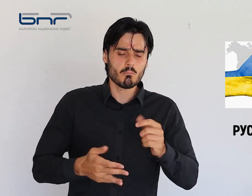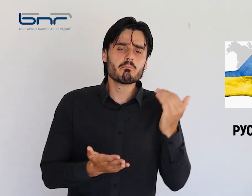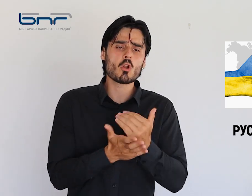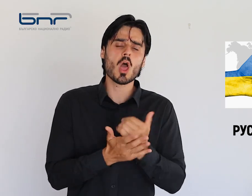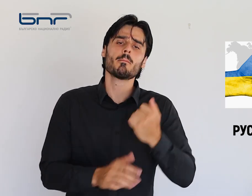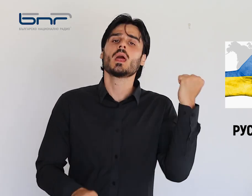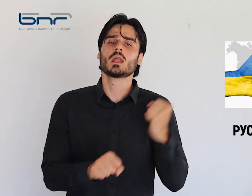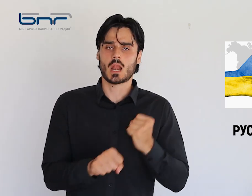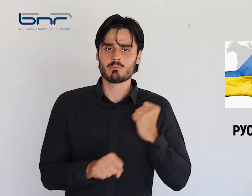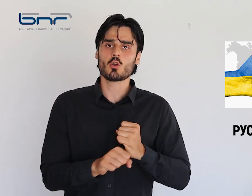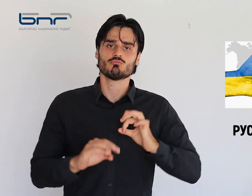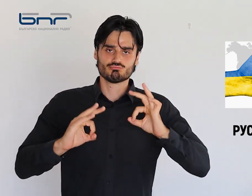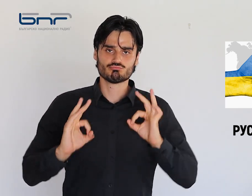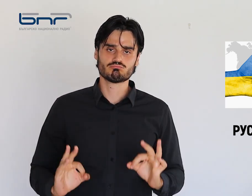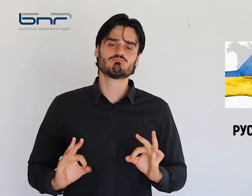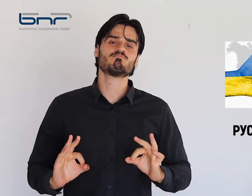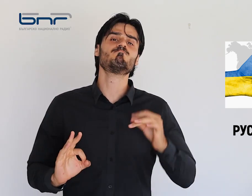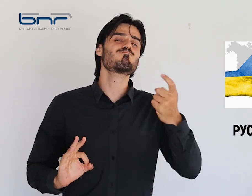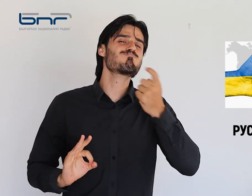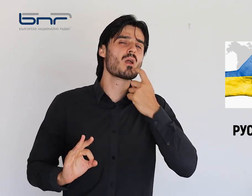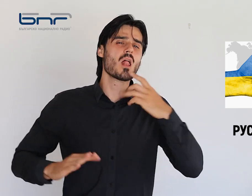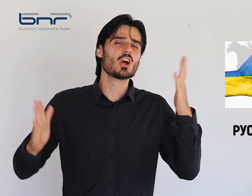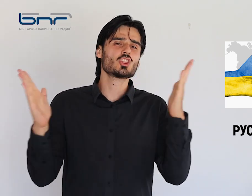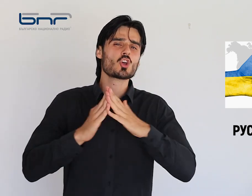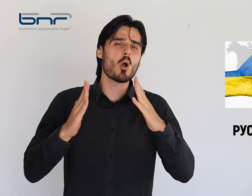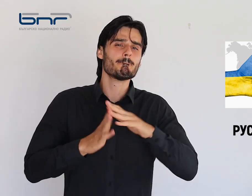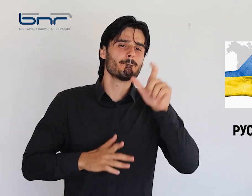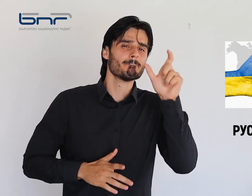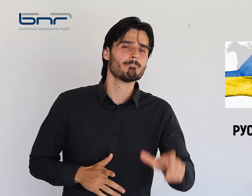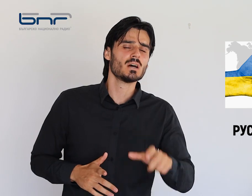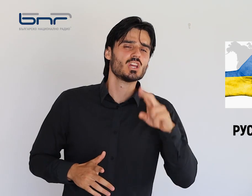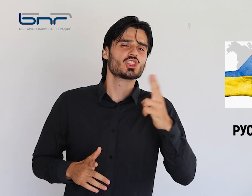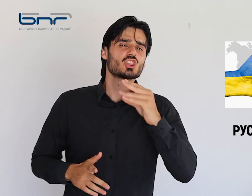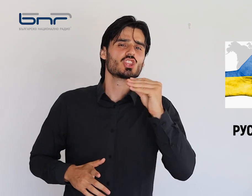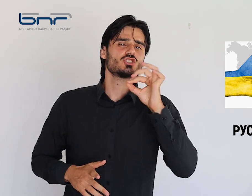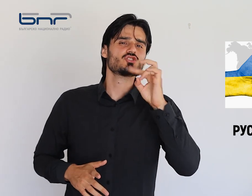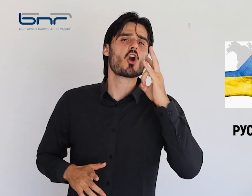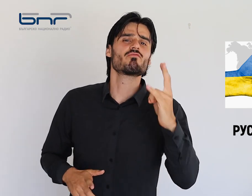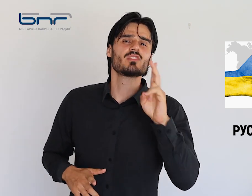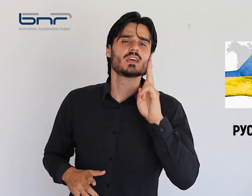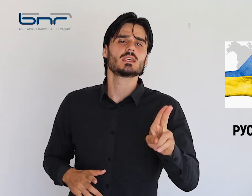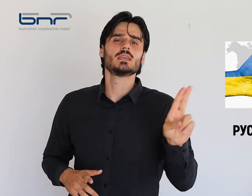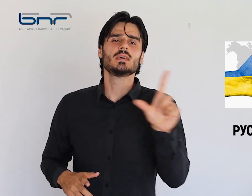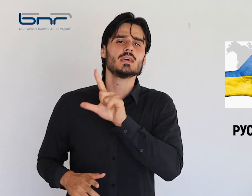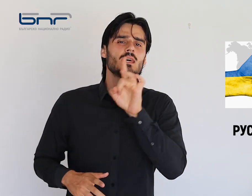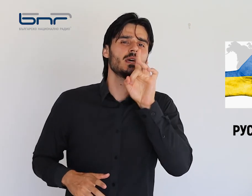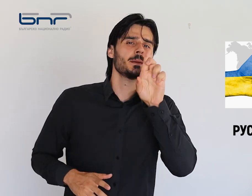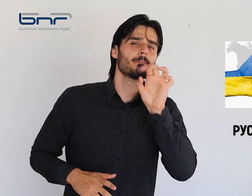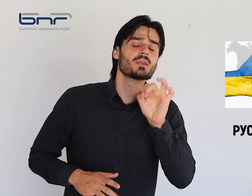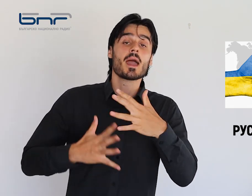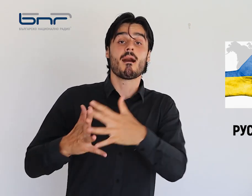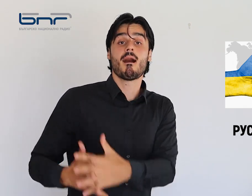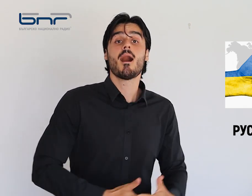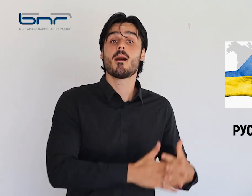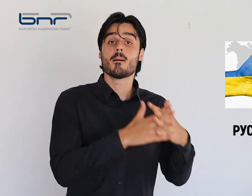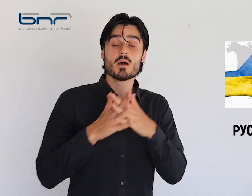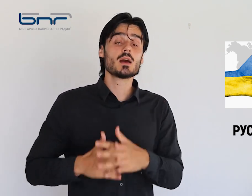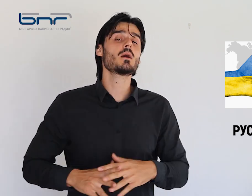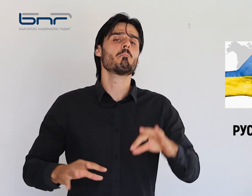начин. Говорителят на Белия дом по националната сигурност Джон Кърби каза още, че американската страна е получила първоначална обратна